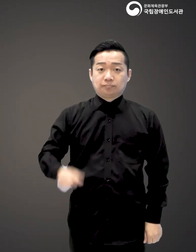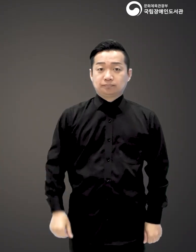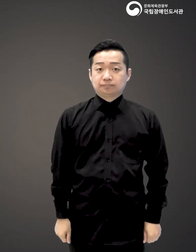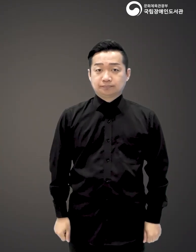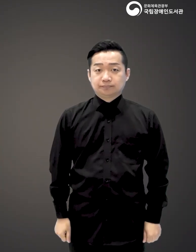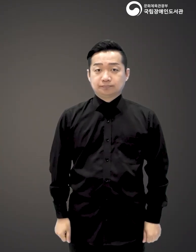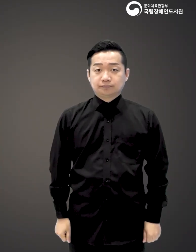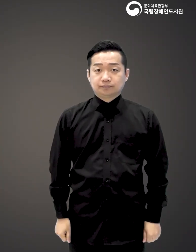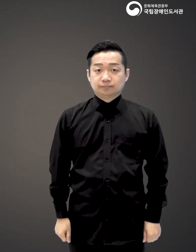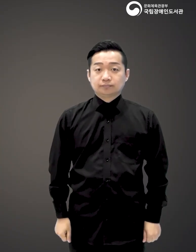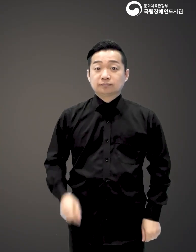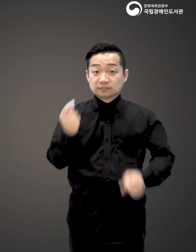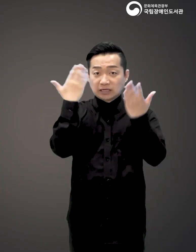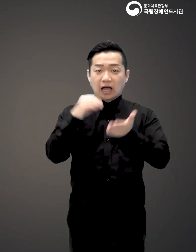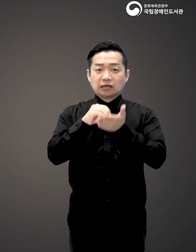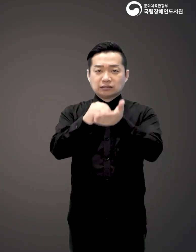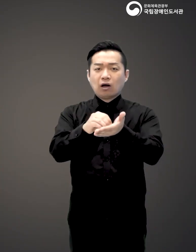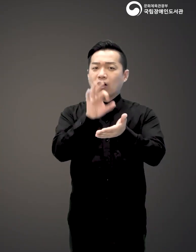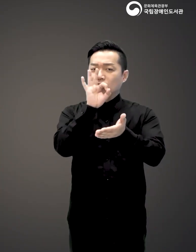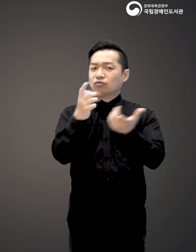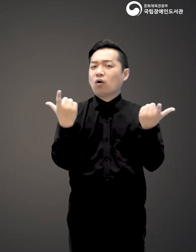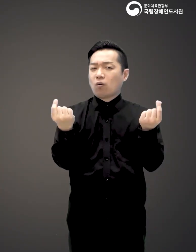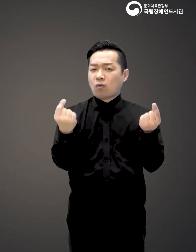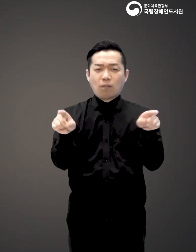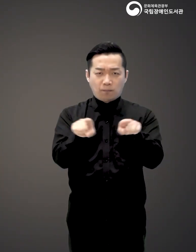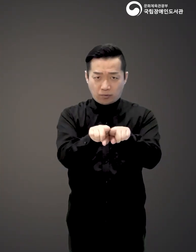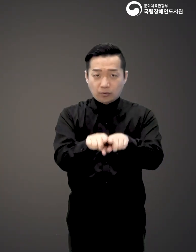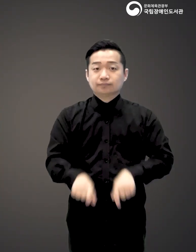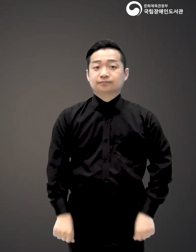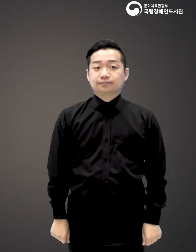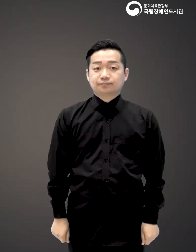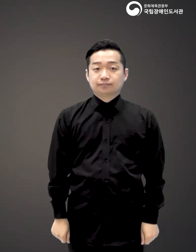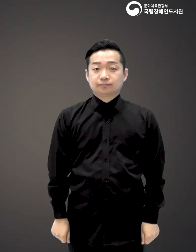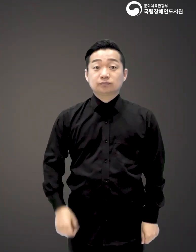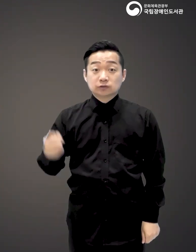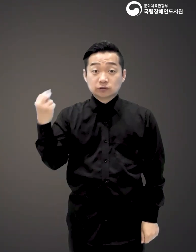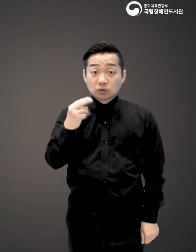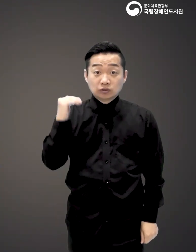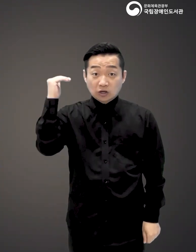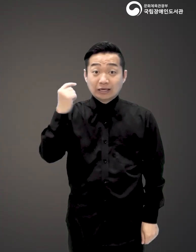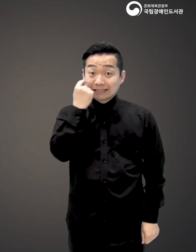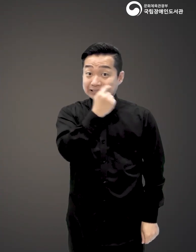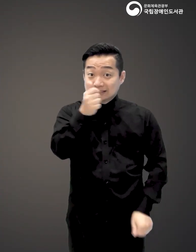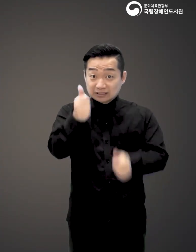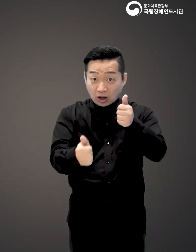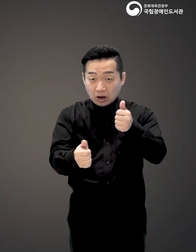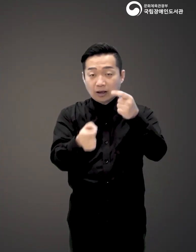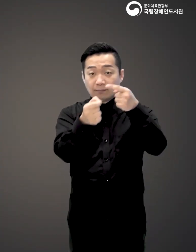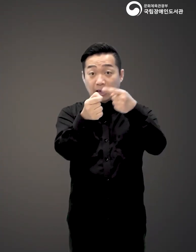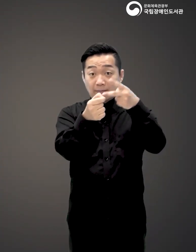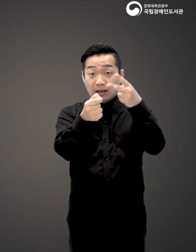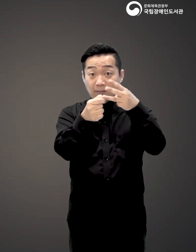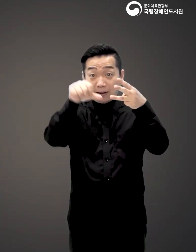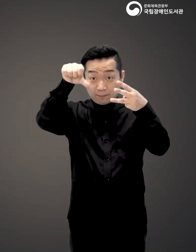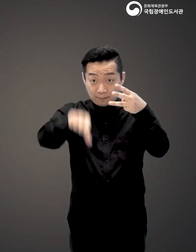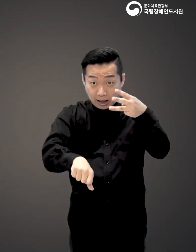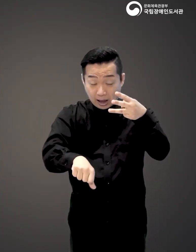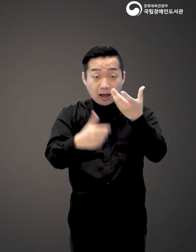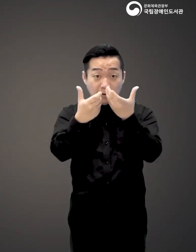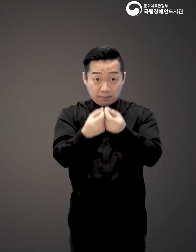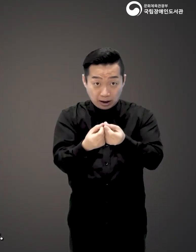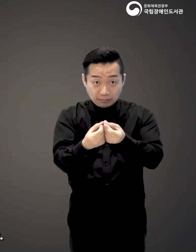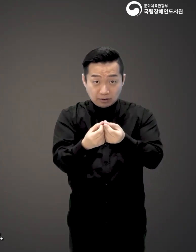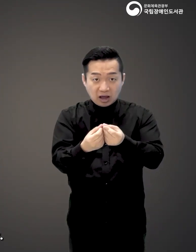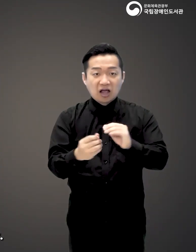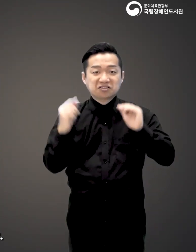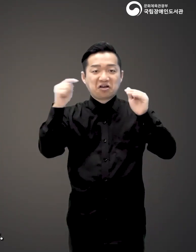못합니다. 물론 대학 진학도 불가능하죠. 심지어는 성인 인증 시험에서 총 3번 탈락할 경우